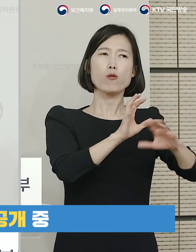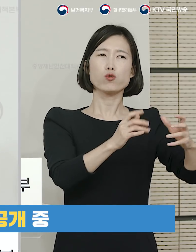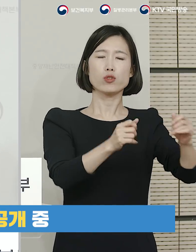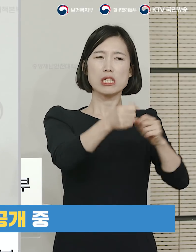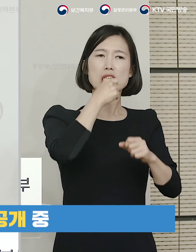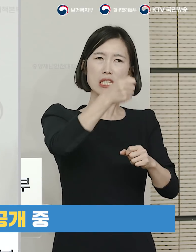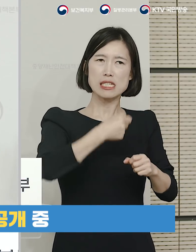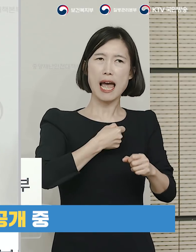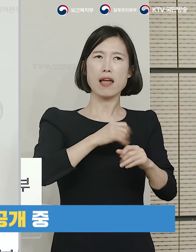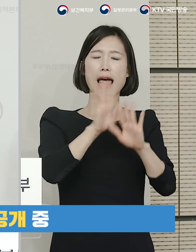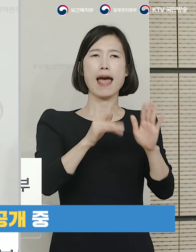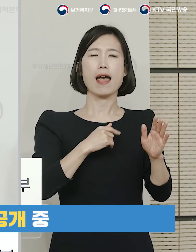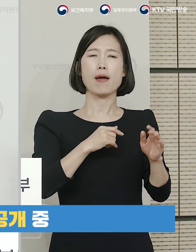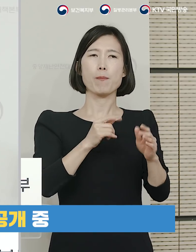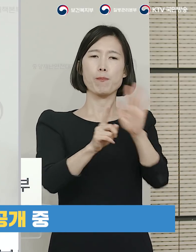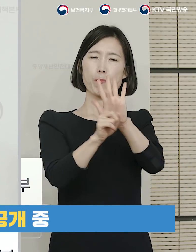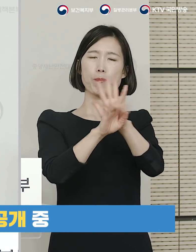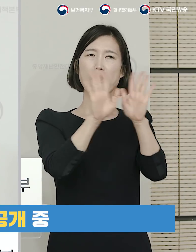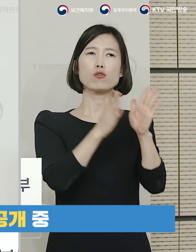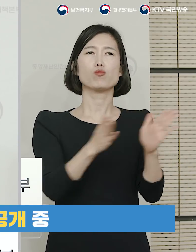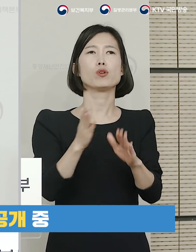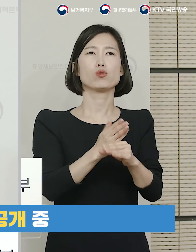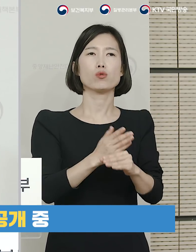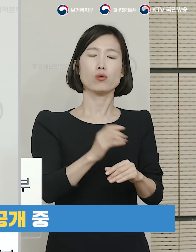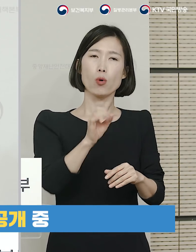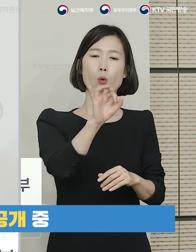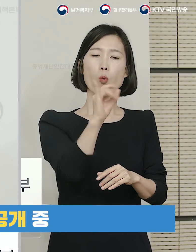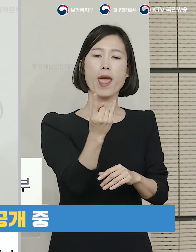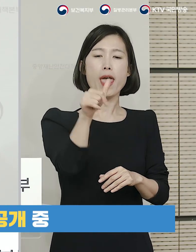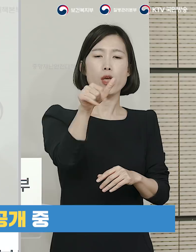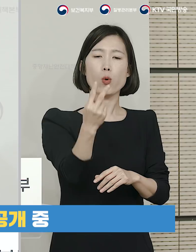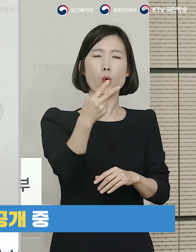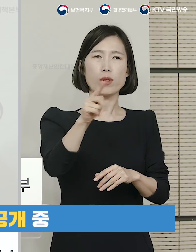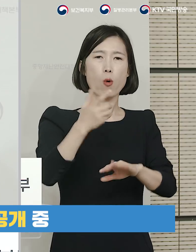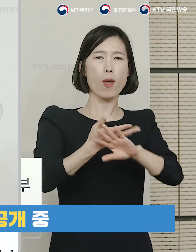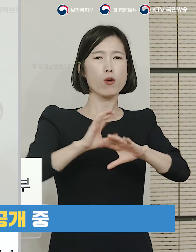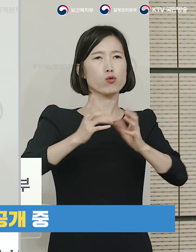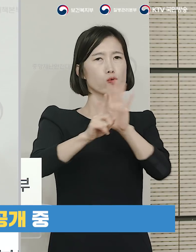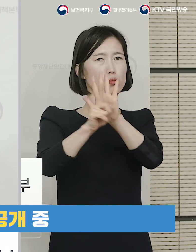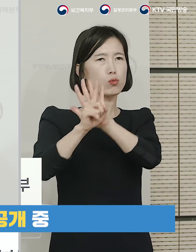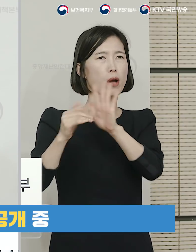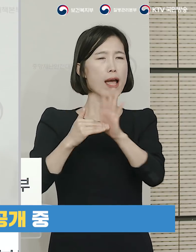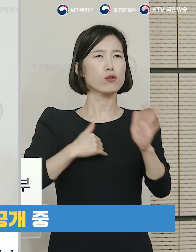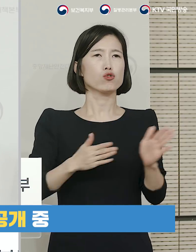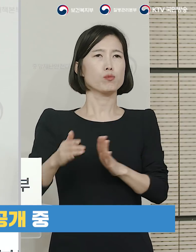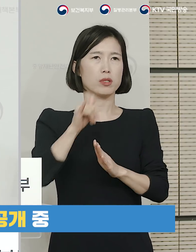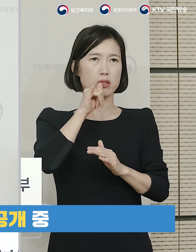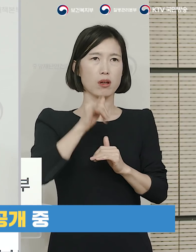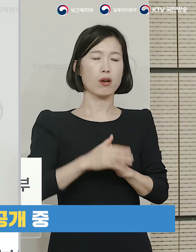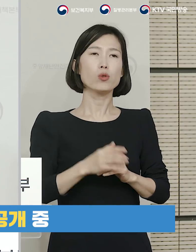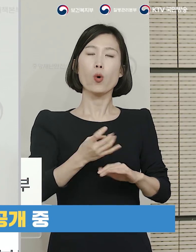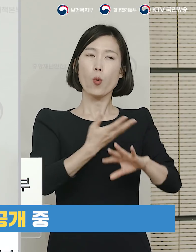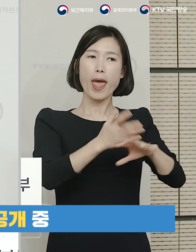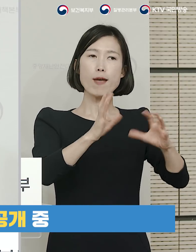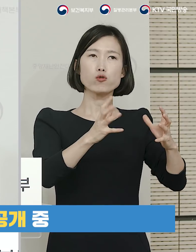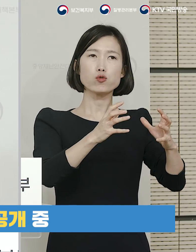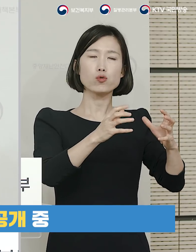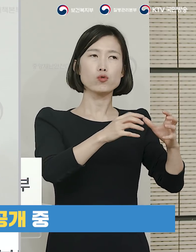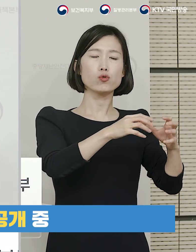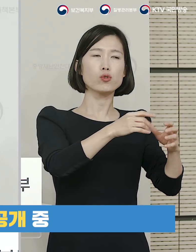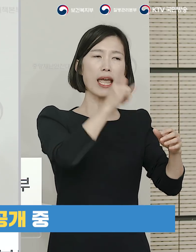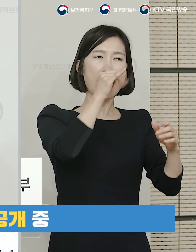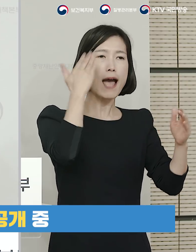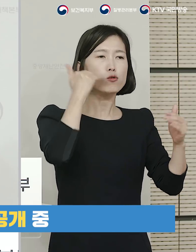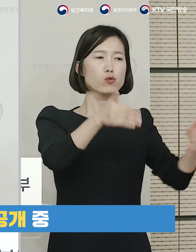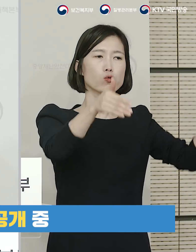관련돼서 국제사회하고 외신에 대한 브리핑도 다음 주에 저희가 준비 중입니다만 외교단에 대한 자료 제공 그리고